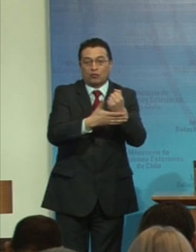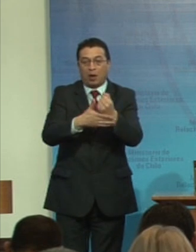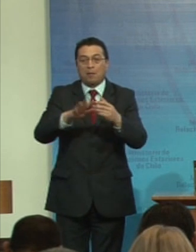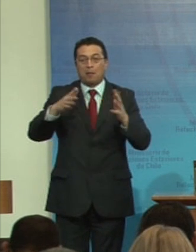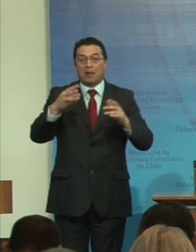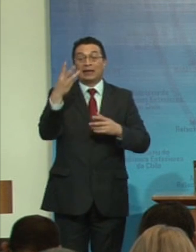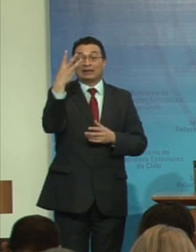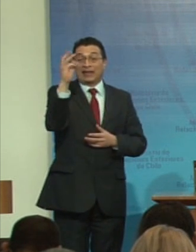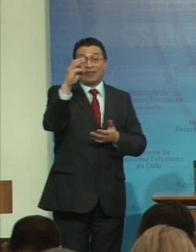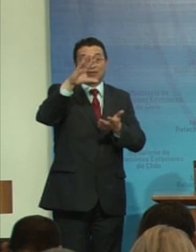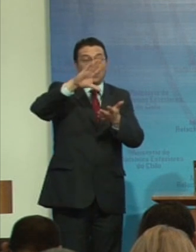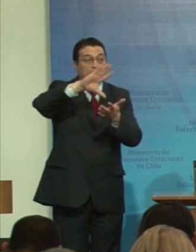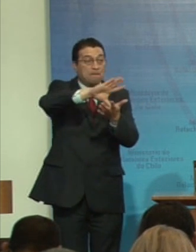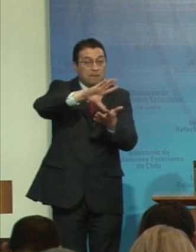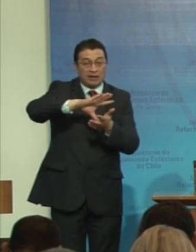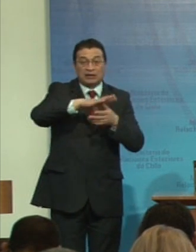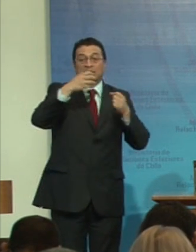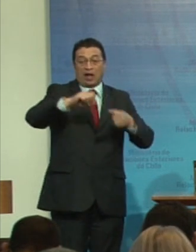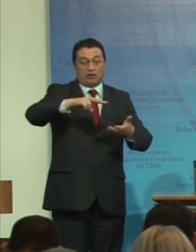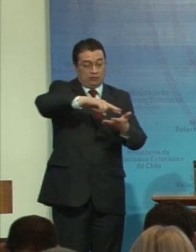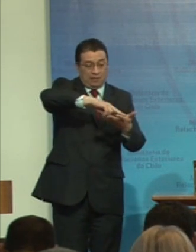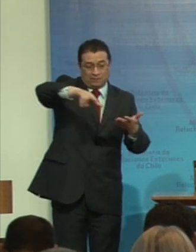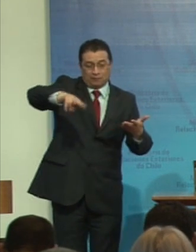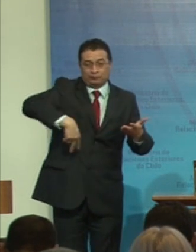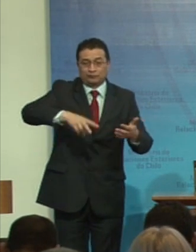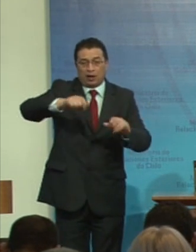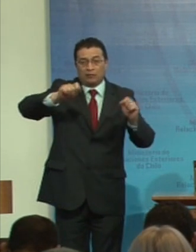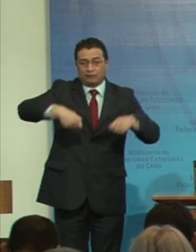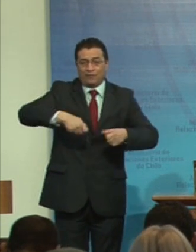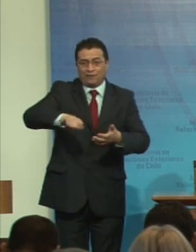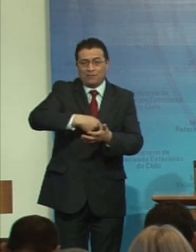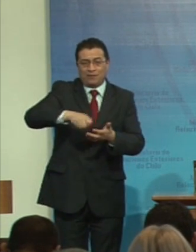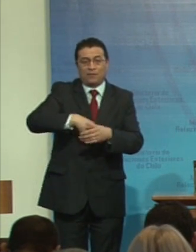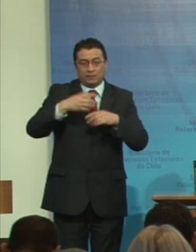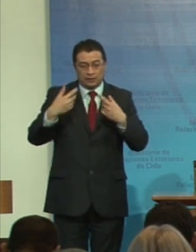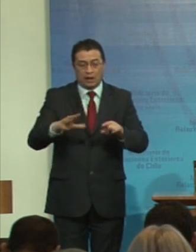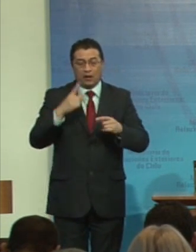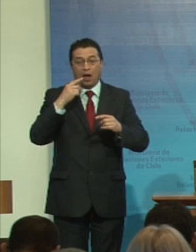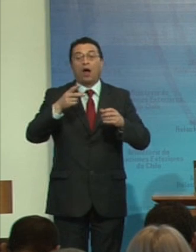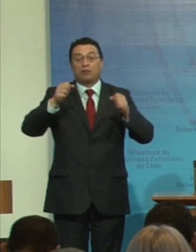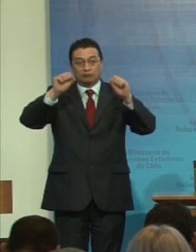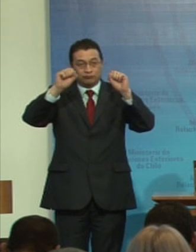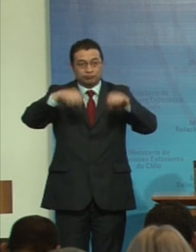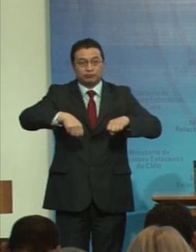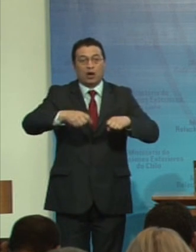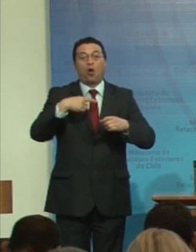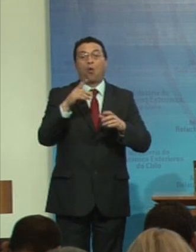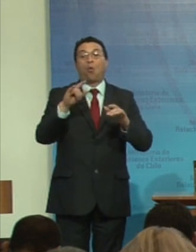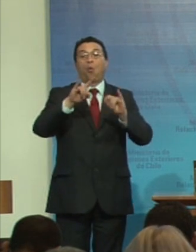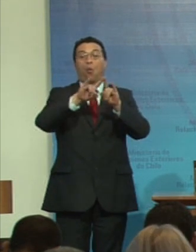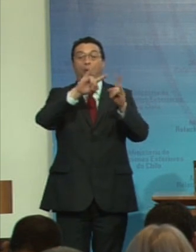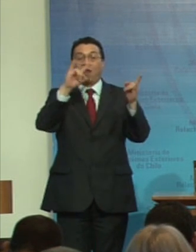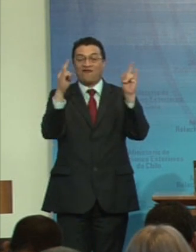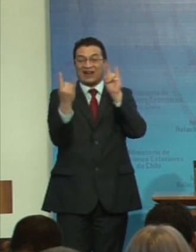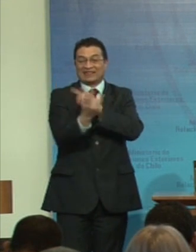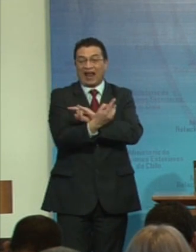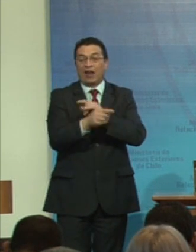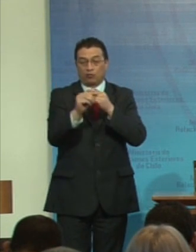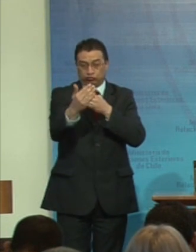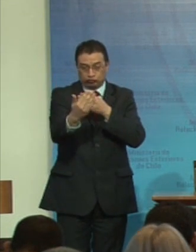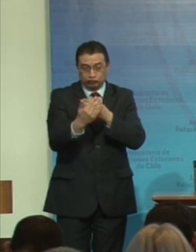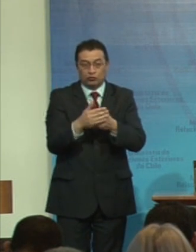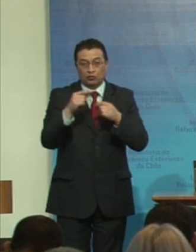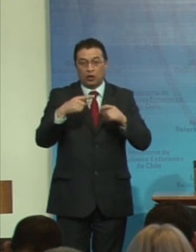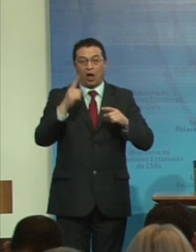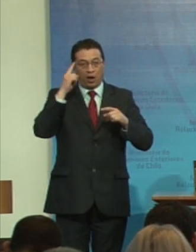30 países queda por ratificar, vamos rápidamente a la ratificación universal. Piensen lo que significa hoy día un